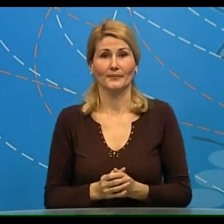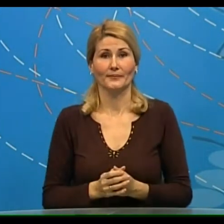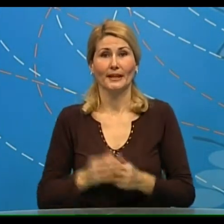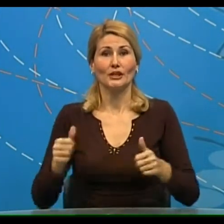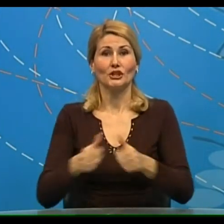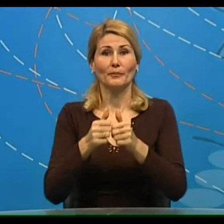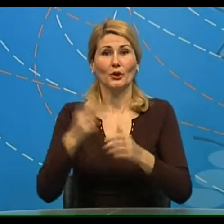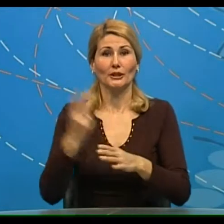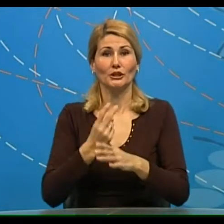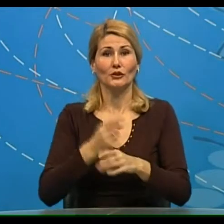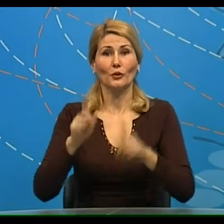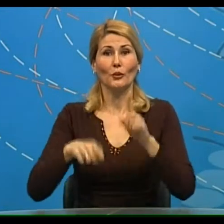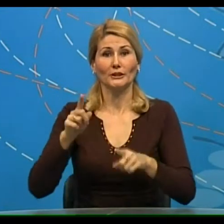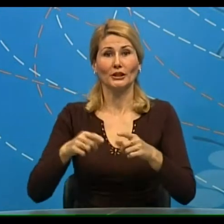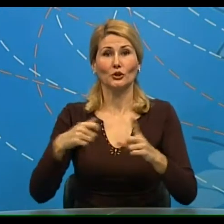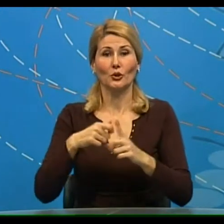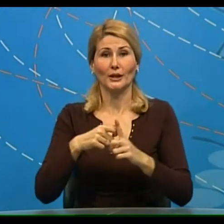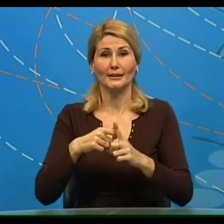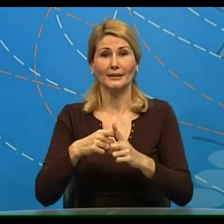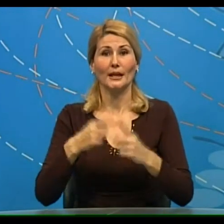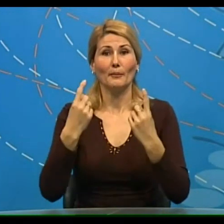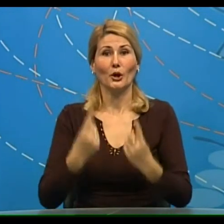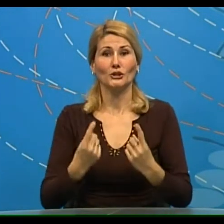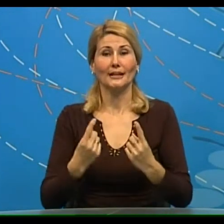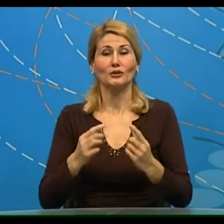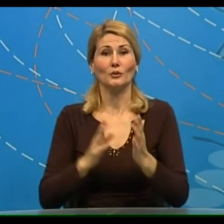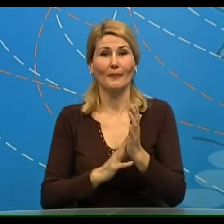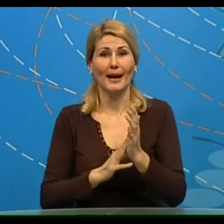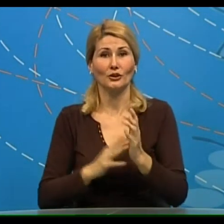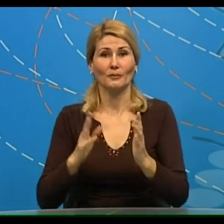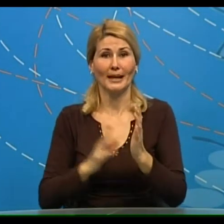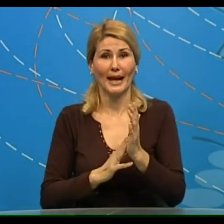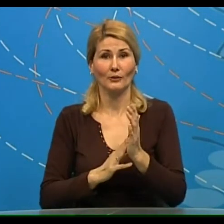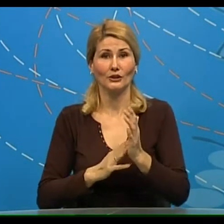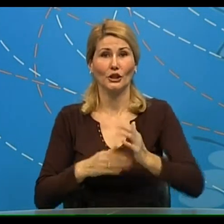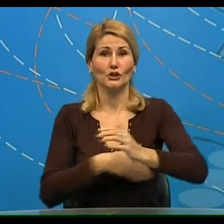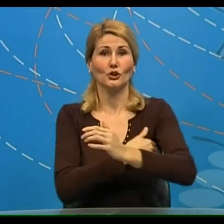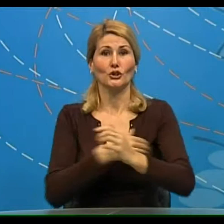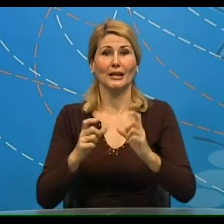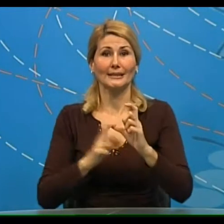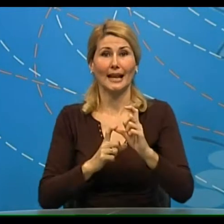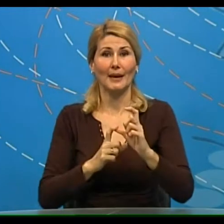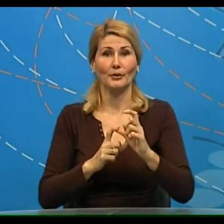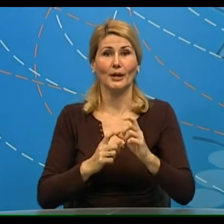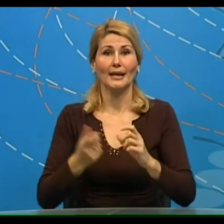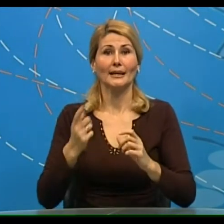države u pojedinačnoj konkurenciji postali su Marko Mihajlović, Đorđa Salapura te muška